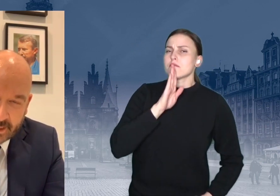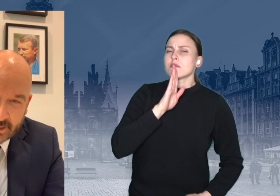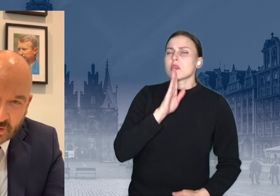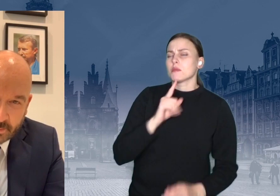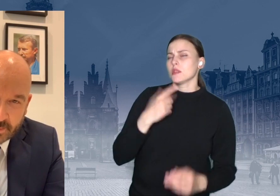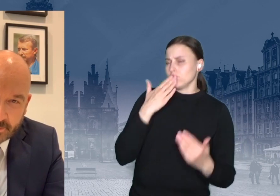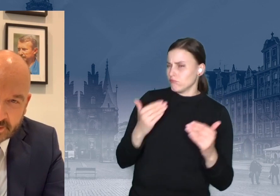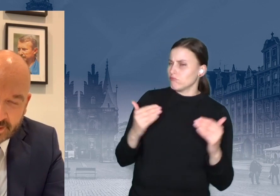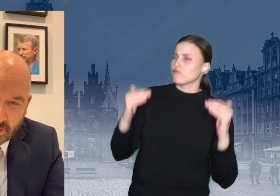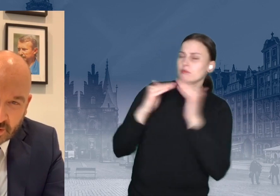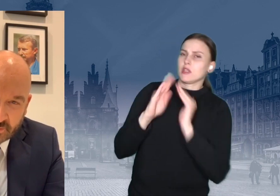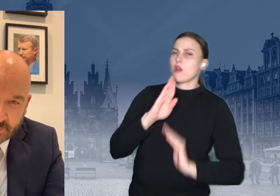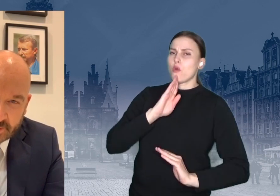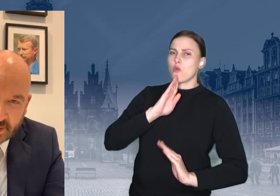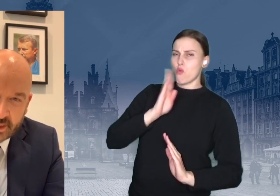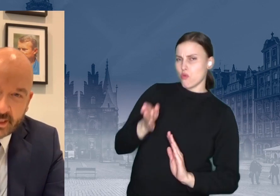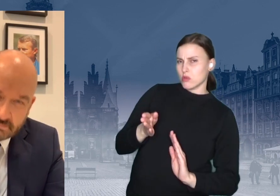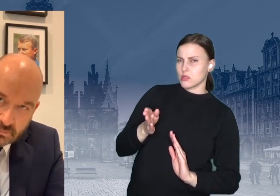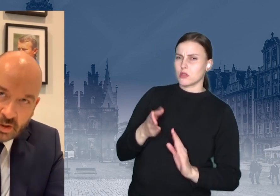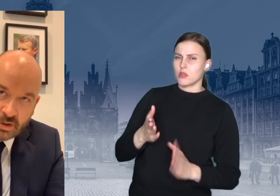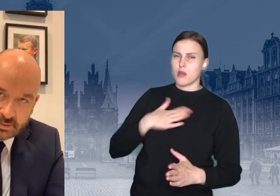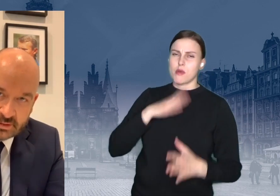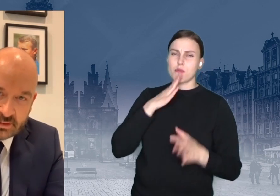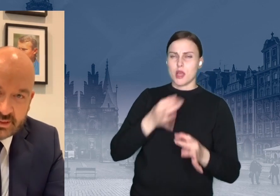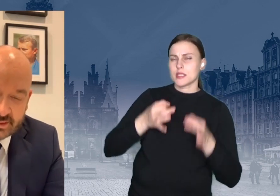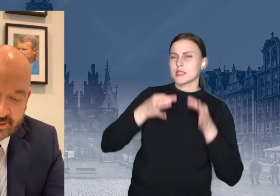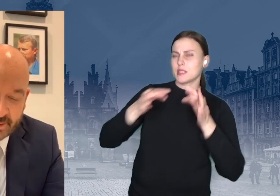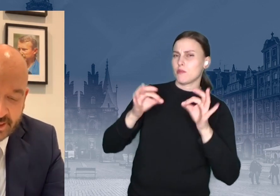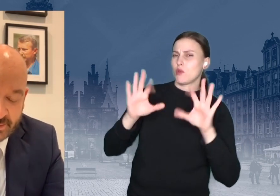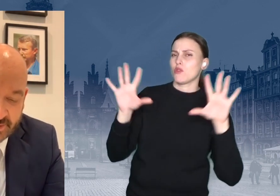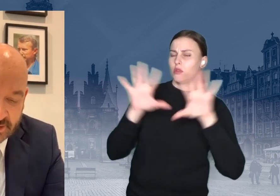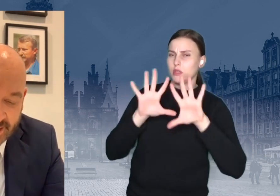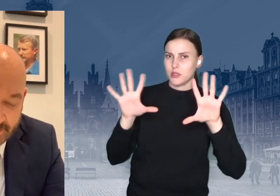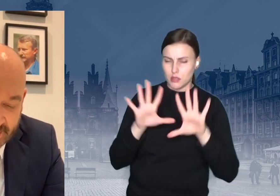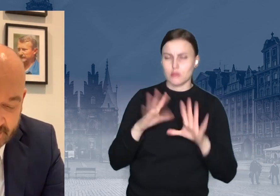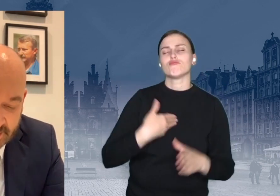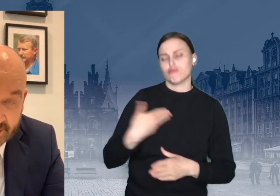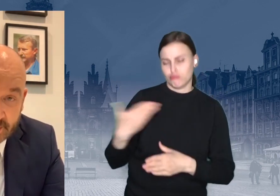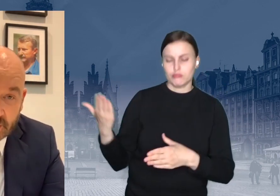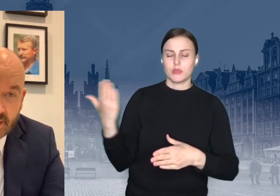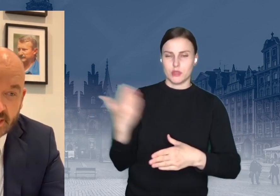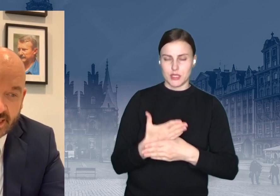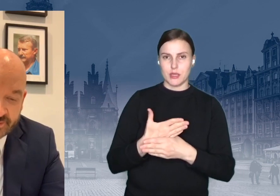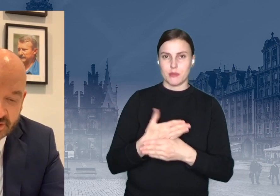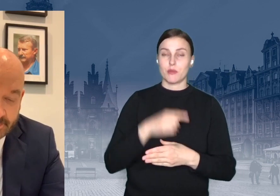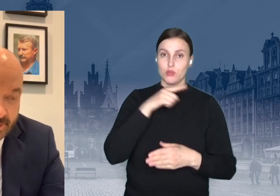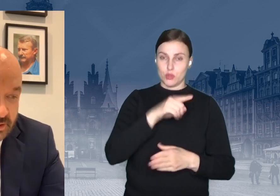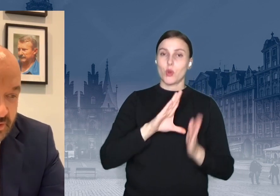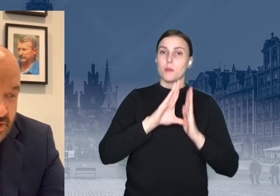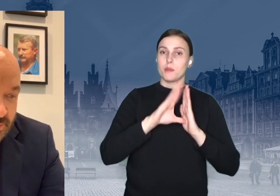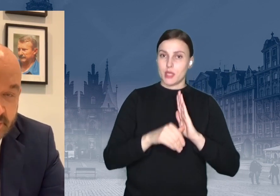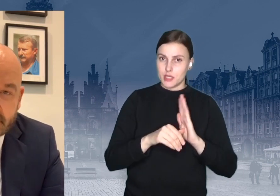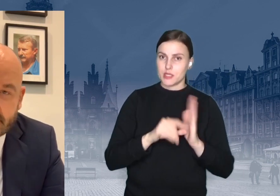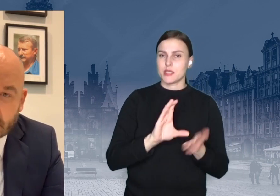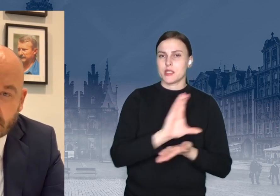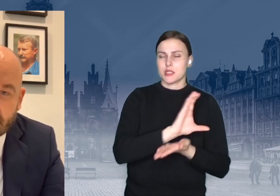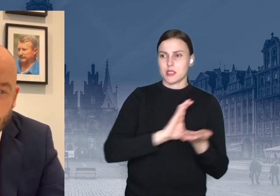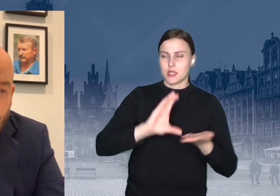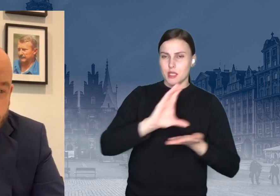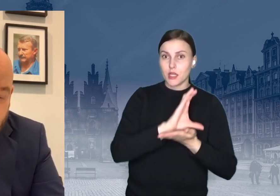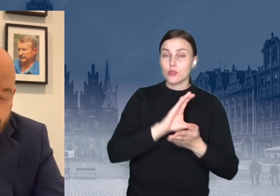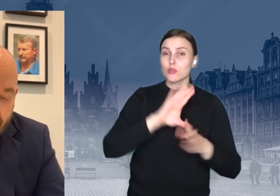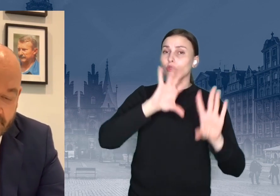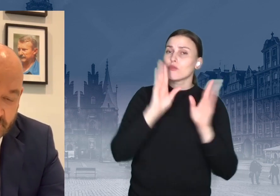w takim dobrym samochodowym kinie, to zapraszamy Was na miejski stadion. Ja wszystkim pracownikom i